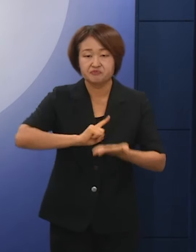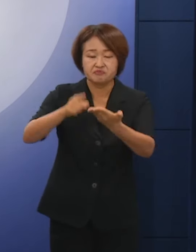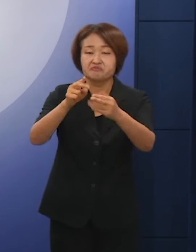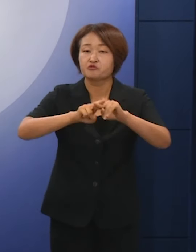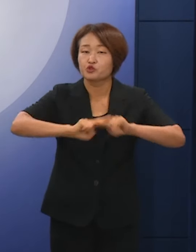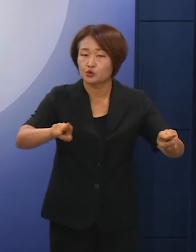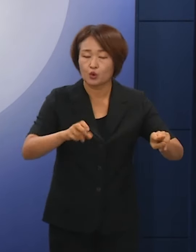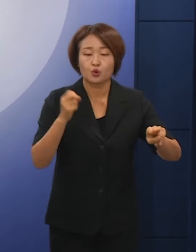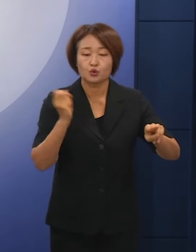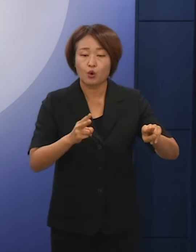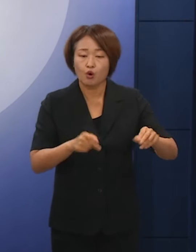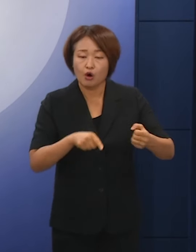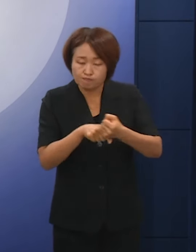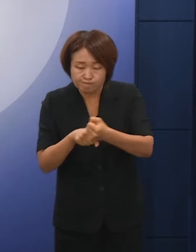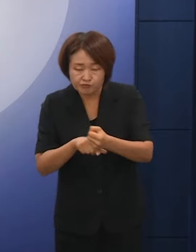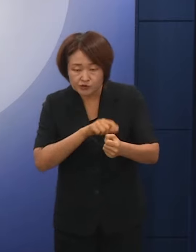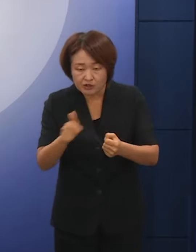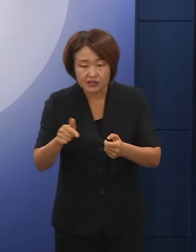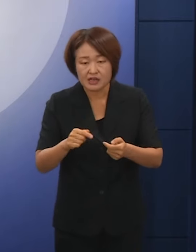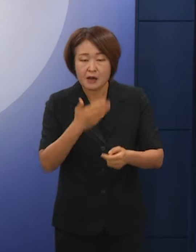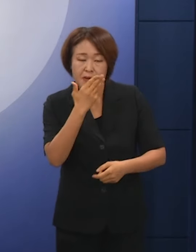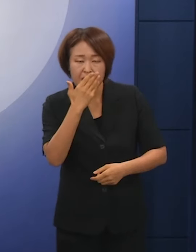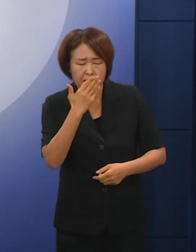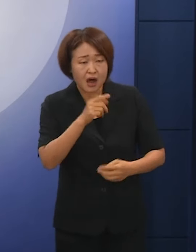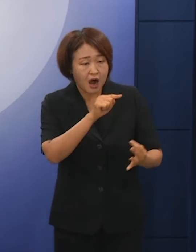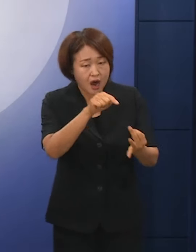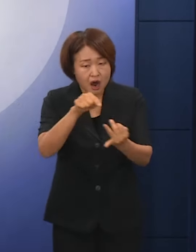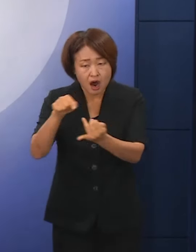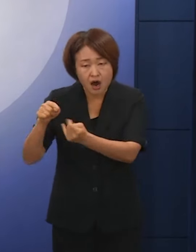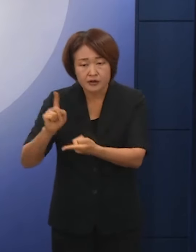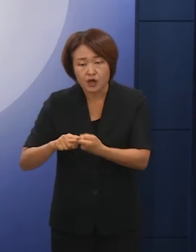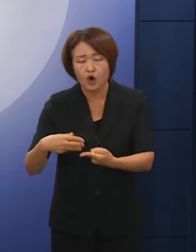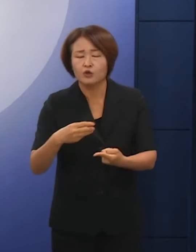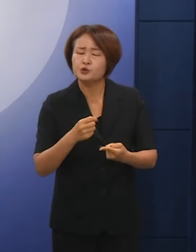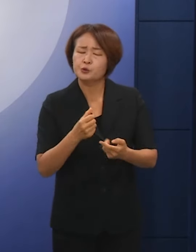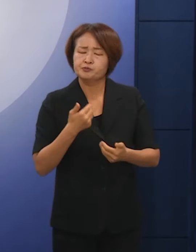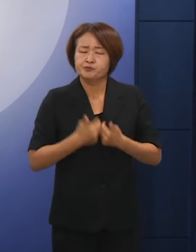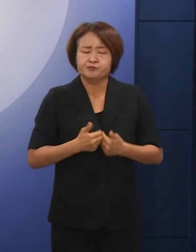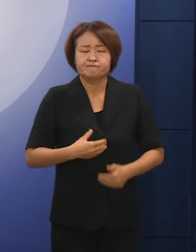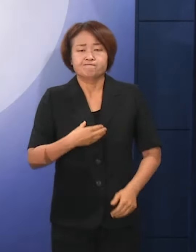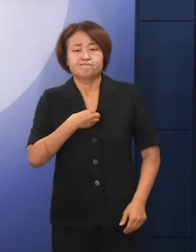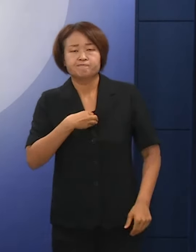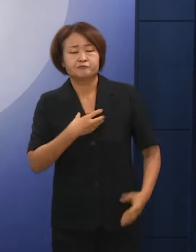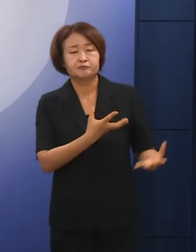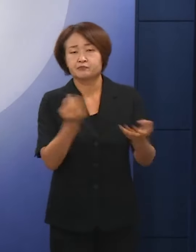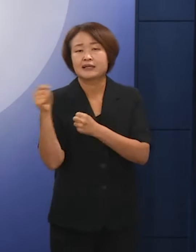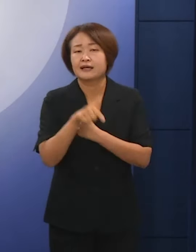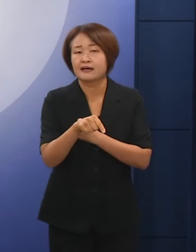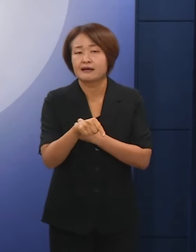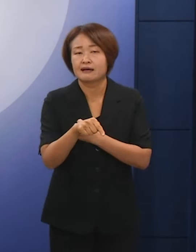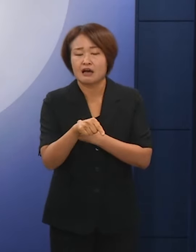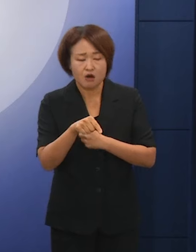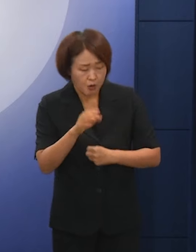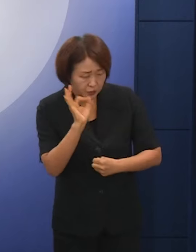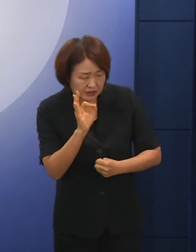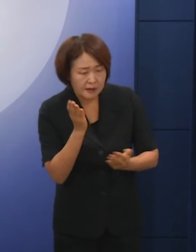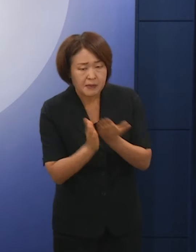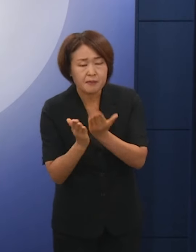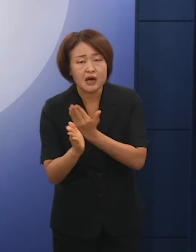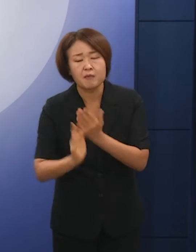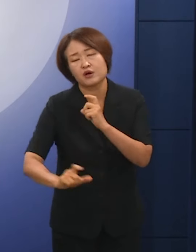중 수사 가능 규정 등 위헌 소지가 다분한 규정들이 추가되어 위헌성이 더욱 가중되었고